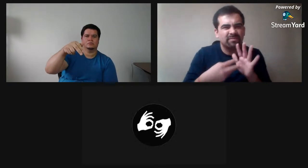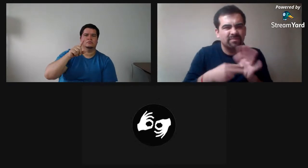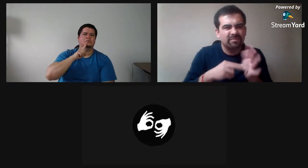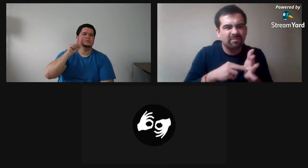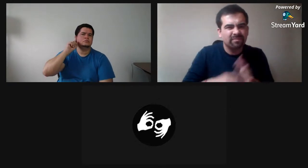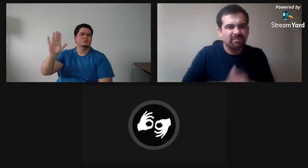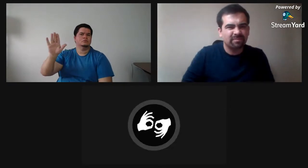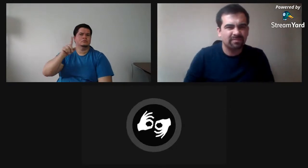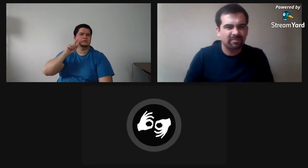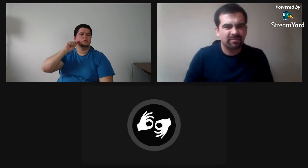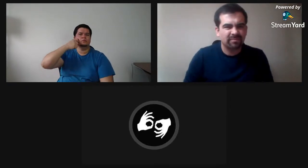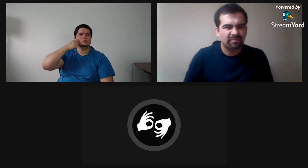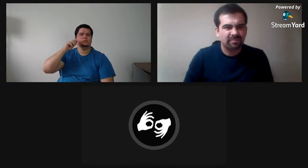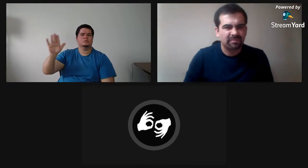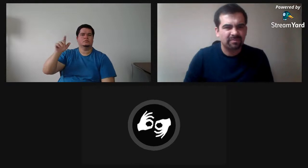Que este es un problema, dice.